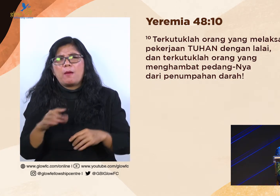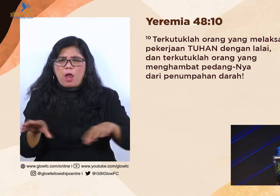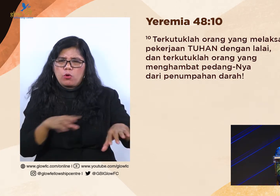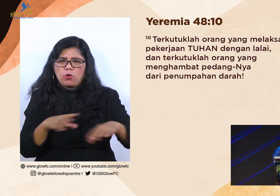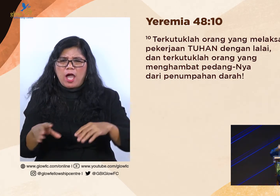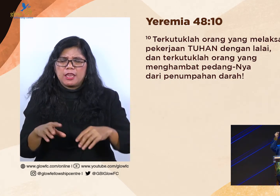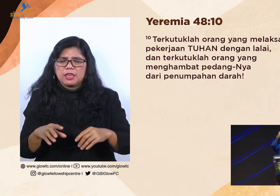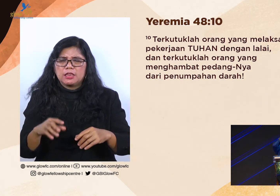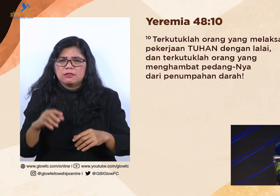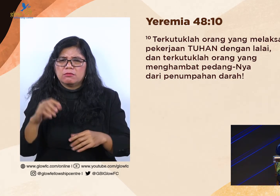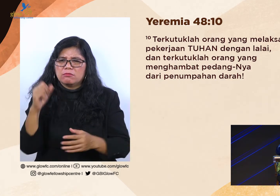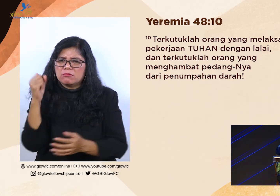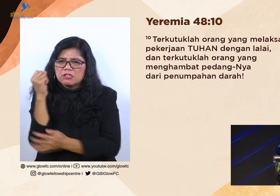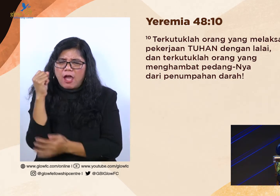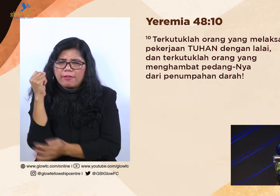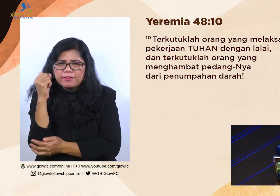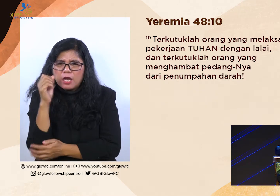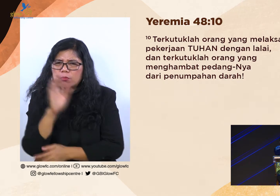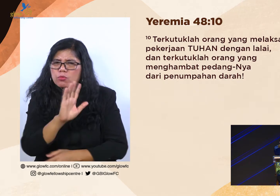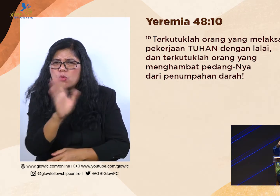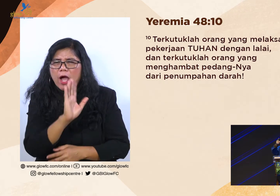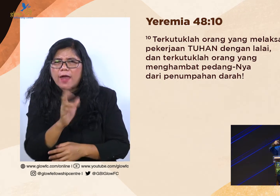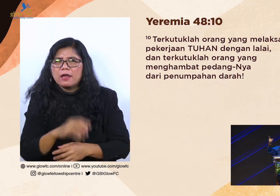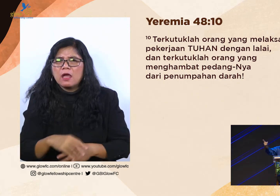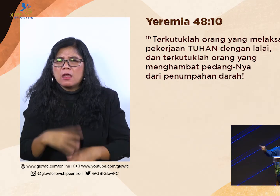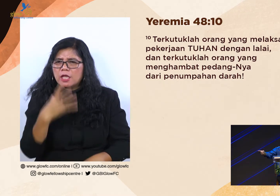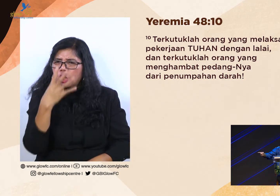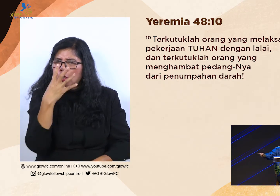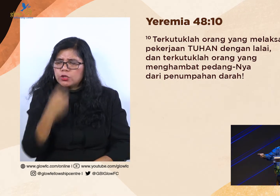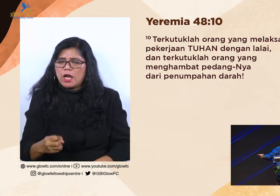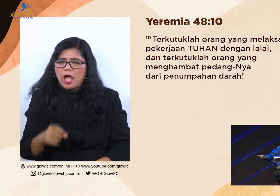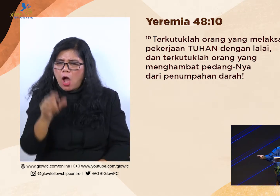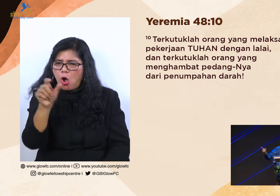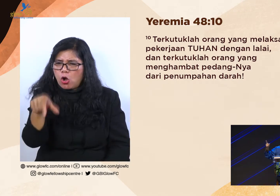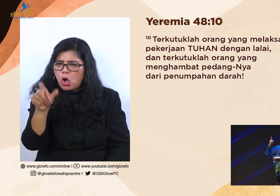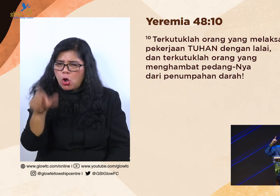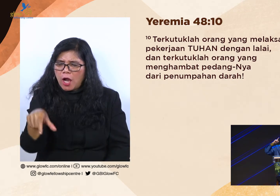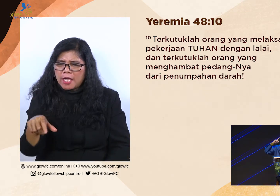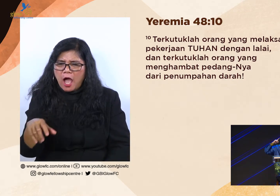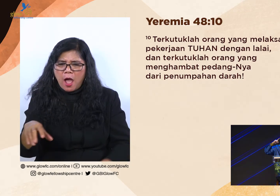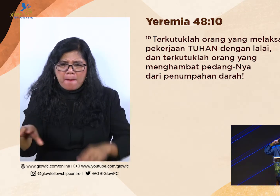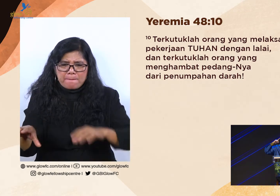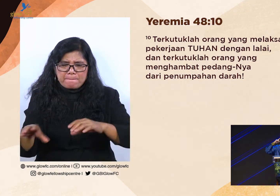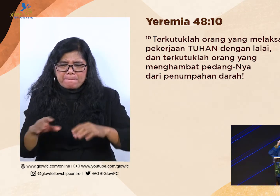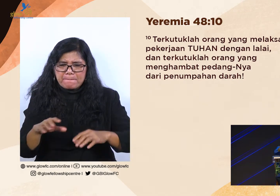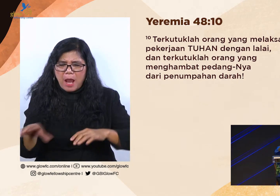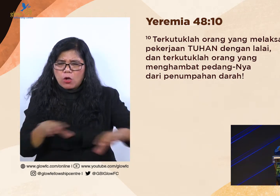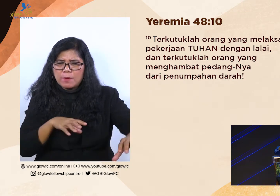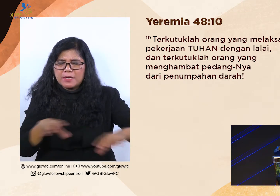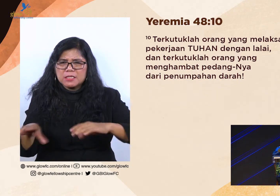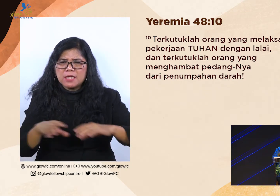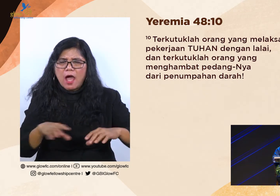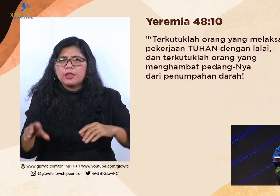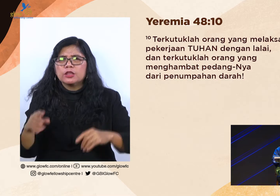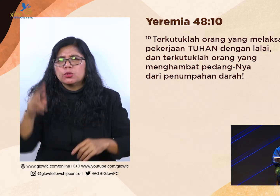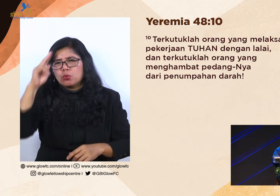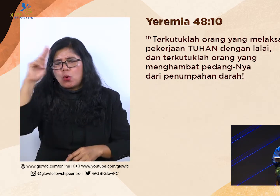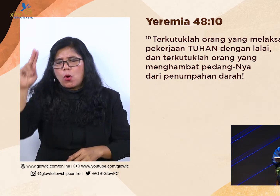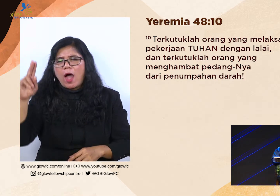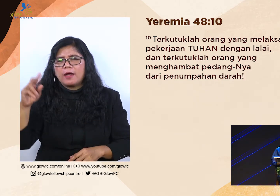-tindakan jahat apapun. Tetapi ayat ini bilang, terkutuklah orang yang mengerjakan pekerjaan Tuhan dengan alai.